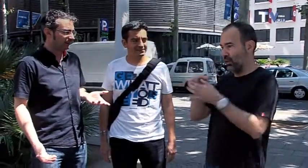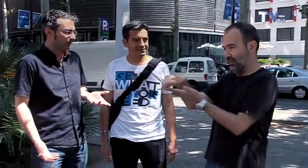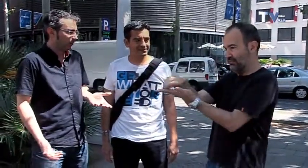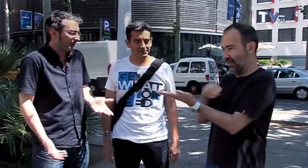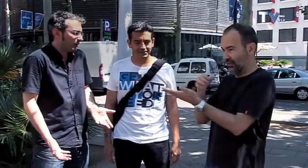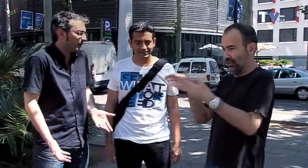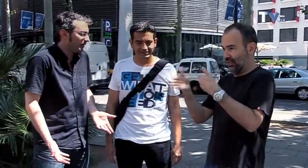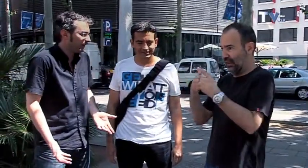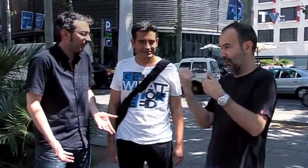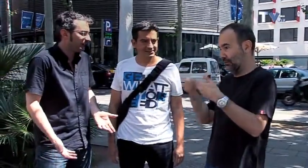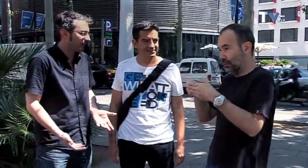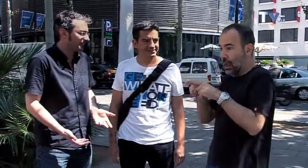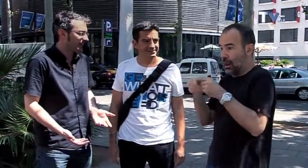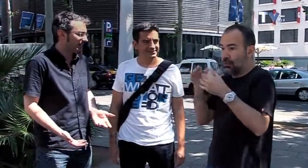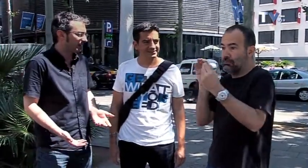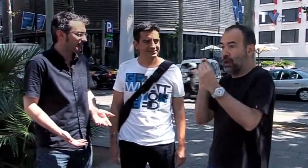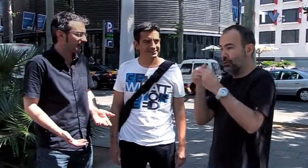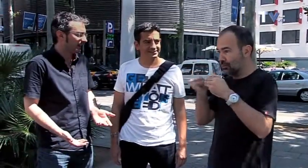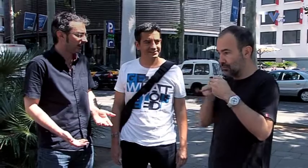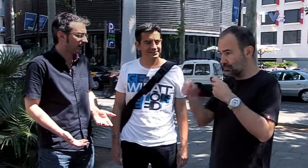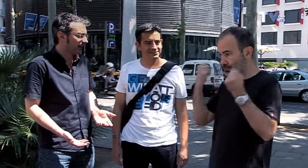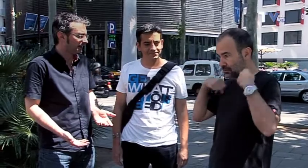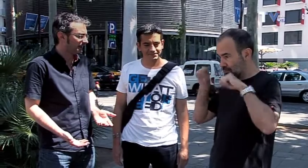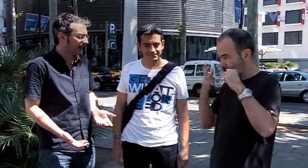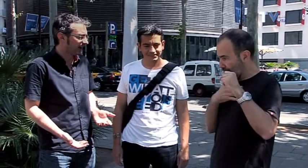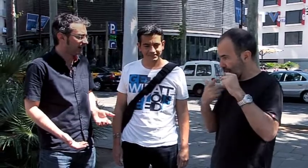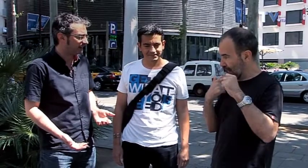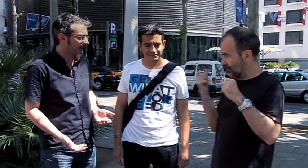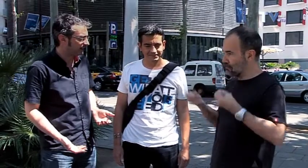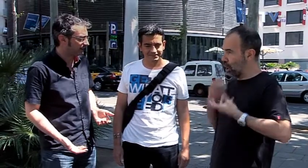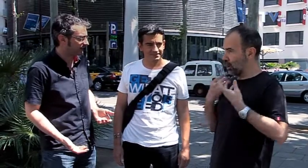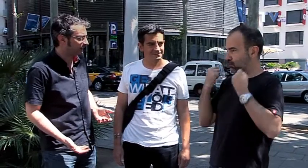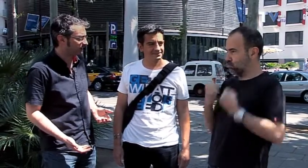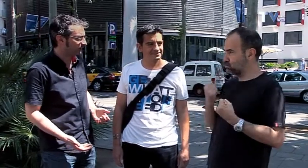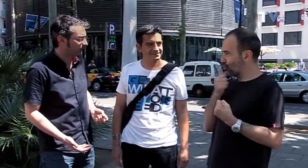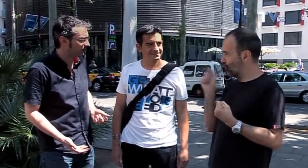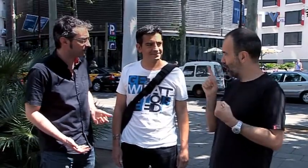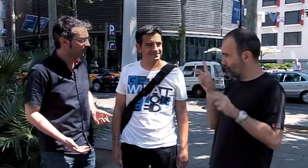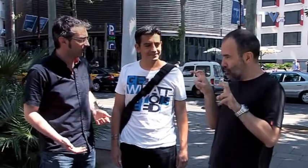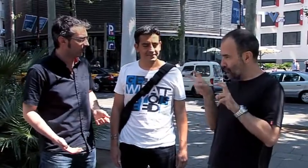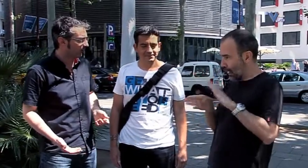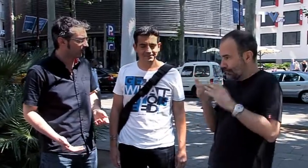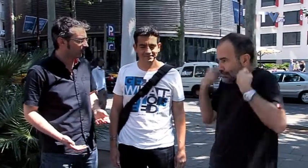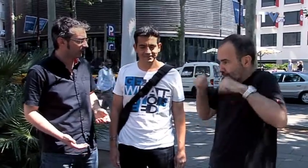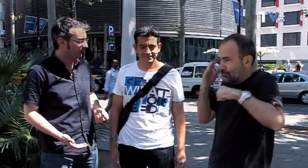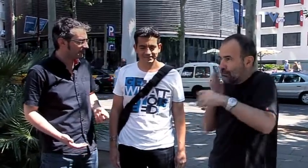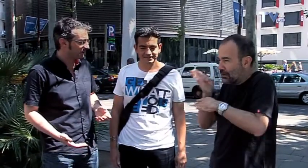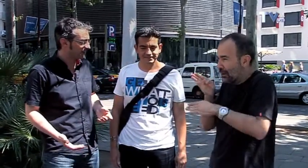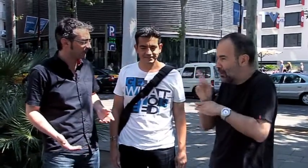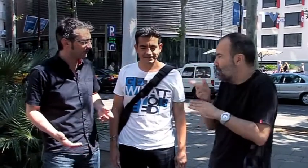Si no hay público, y está vacío, y no sé, vais a entrar, que vais a ensayar, que no lo tenéis del todo claro, todavía sois novatos, si